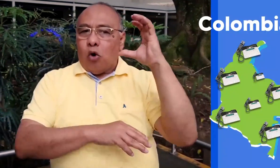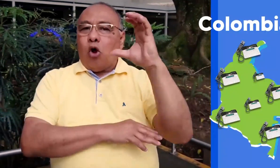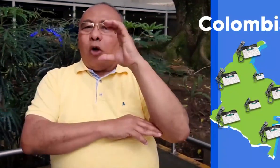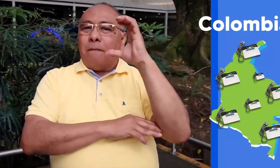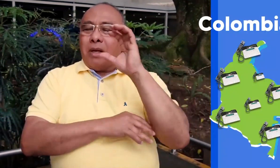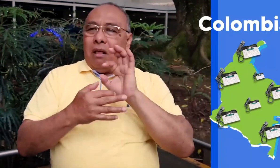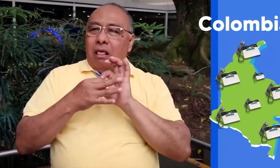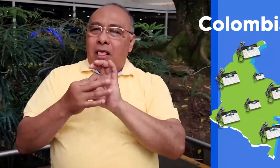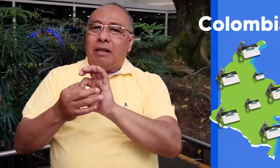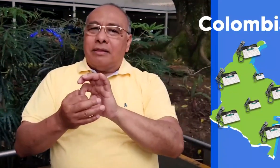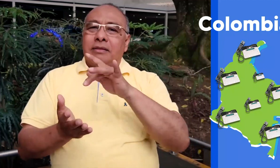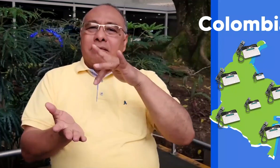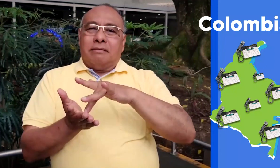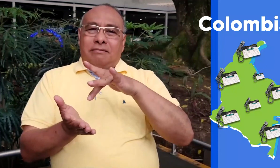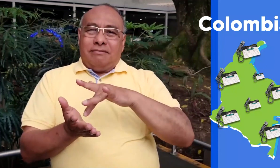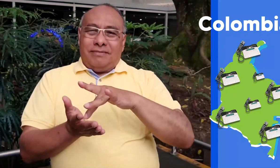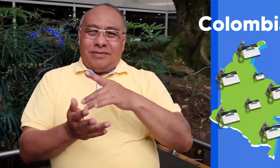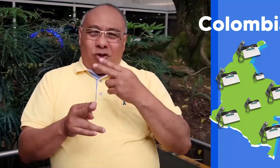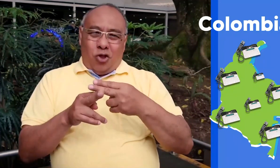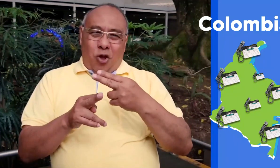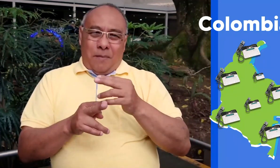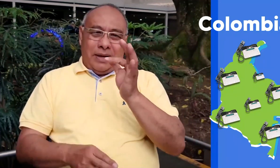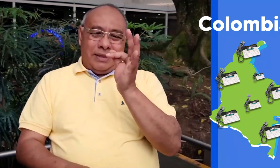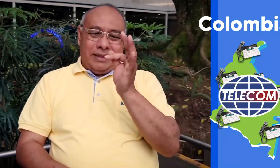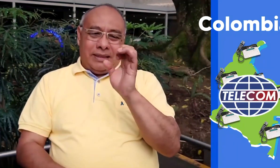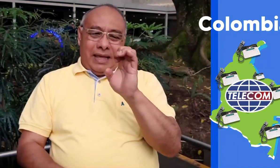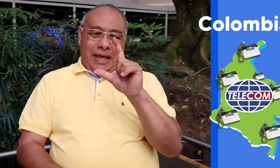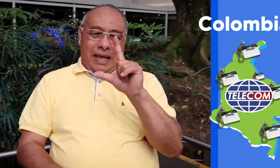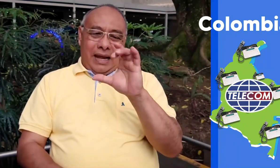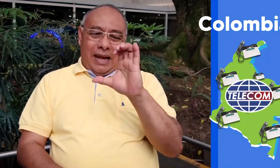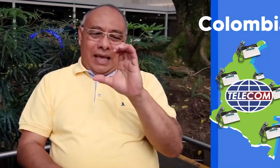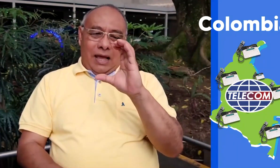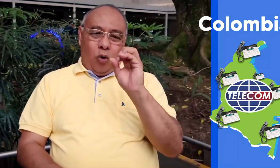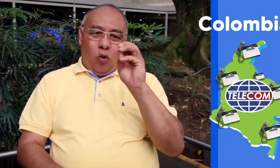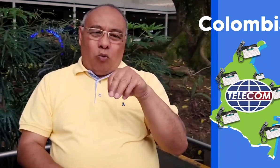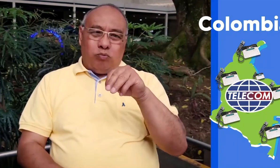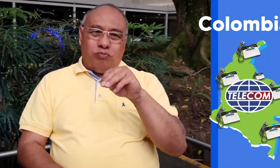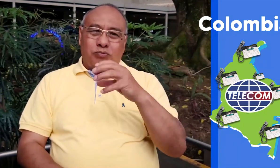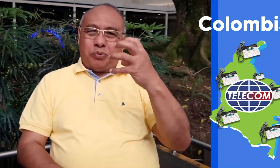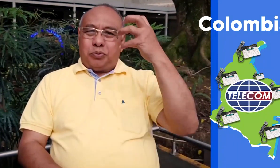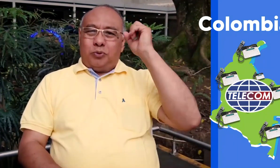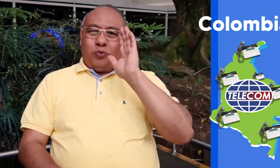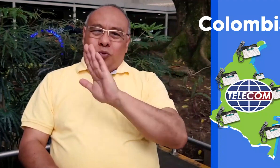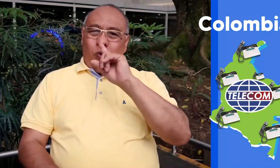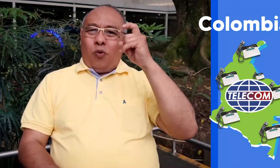a través de Telecom. una empresa que